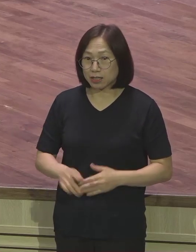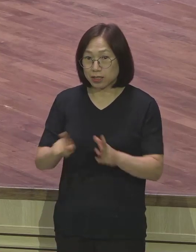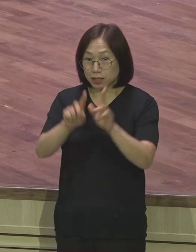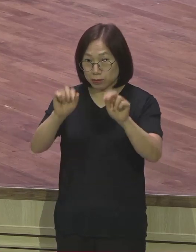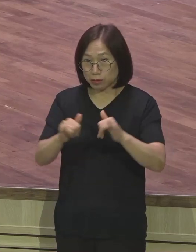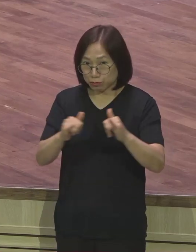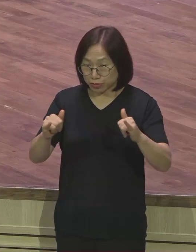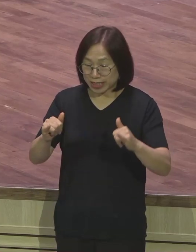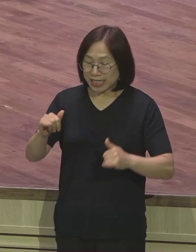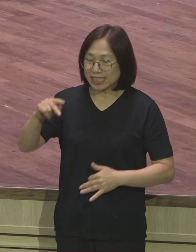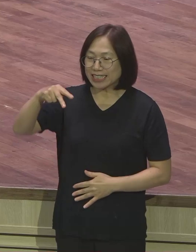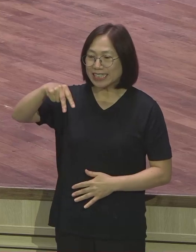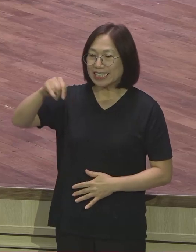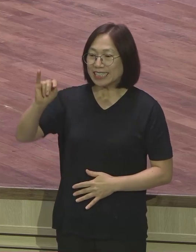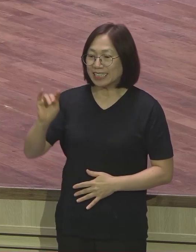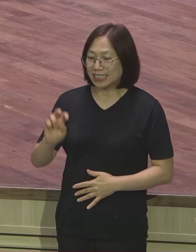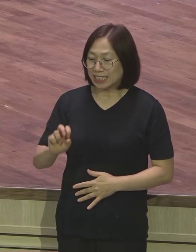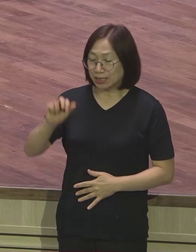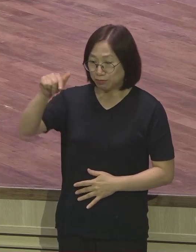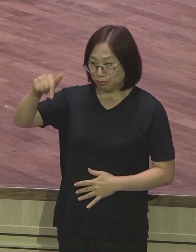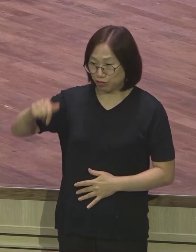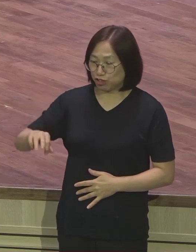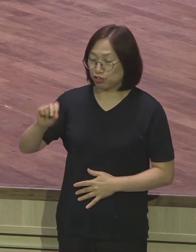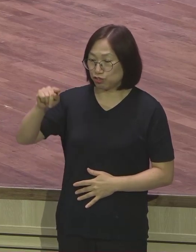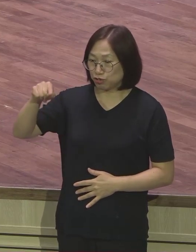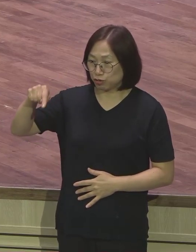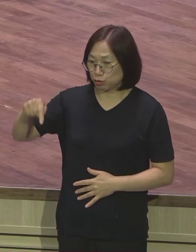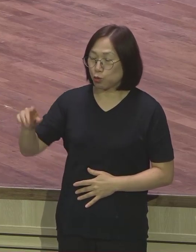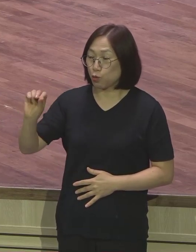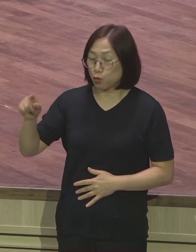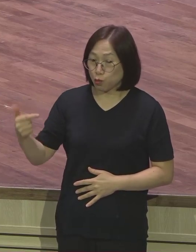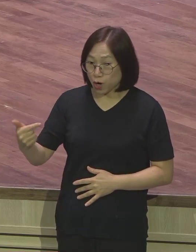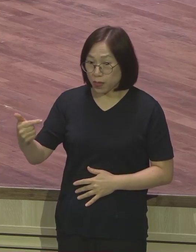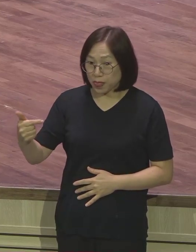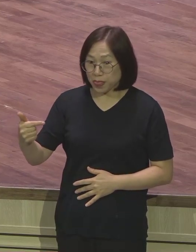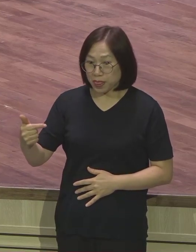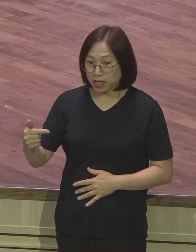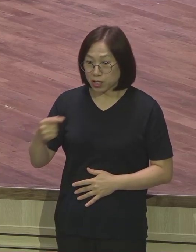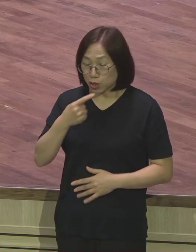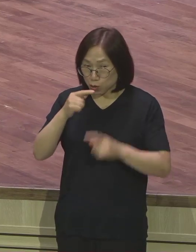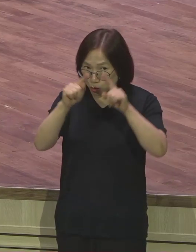소원 우리말하면 기도 제목 적어놓은 그 종이와 기왓장이 수천장이 넘습니다.